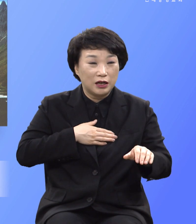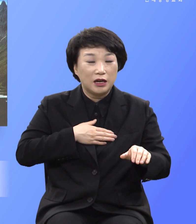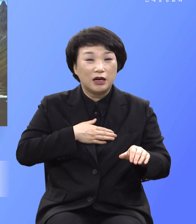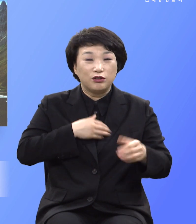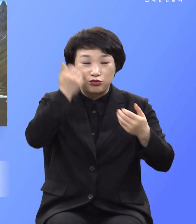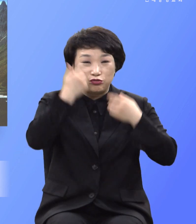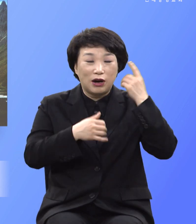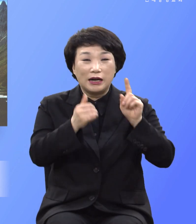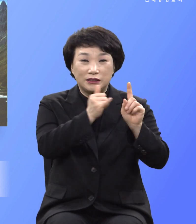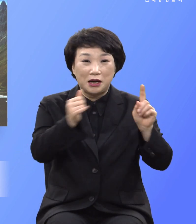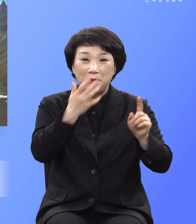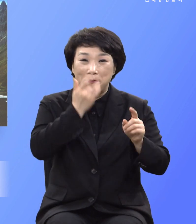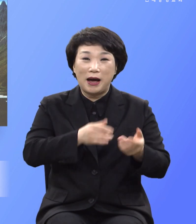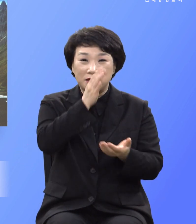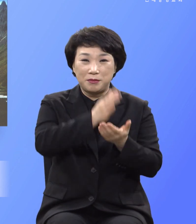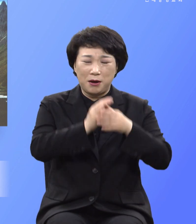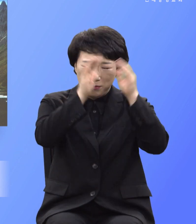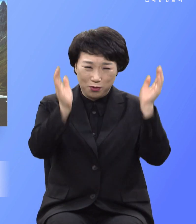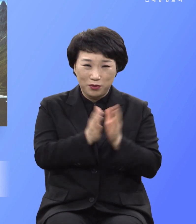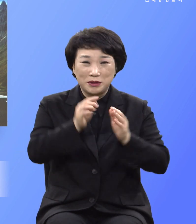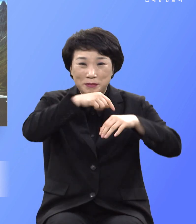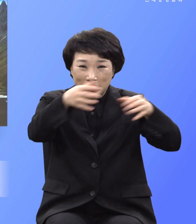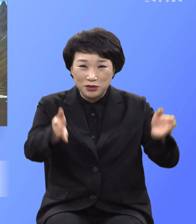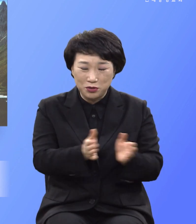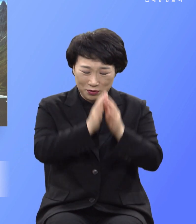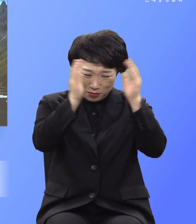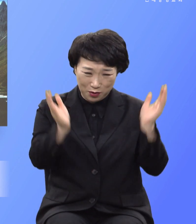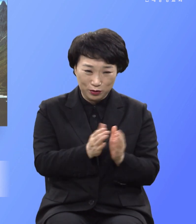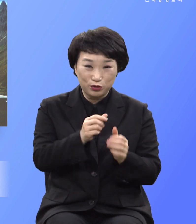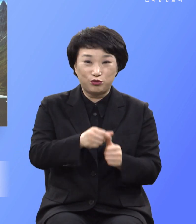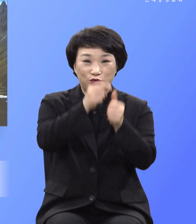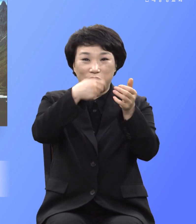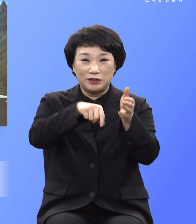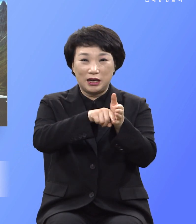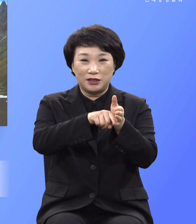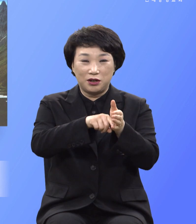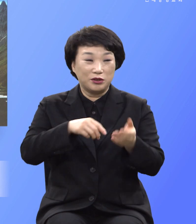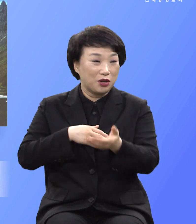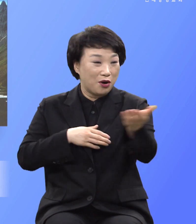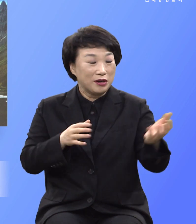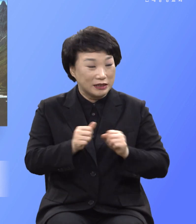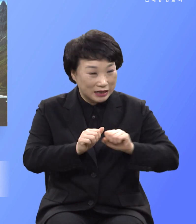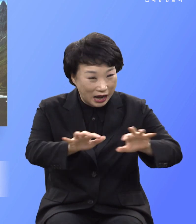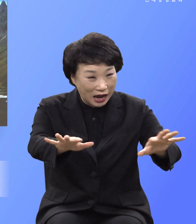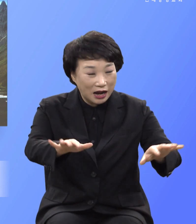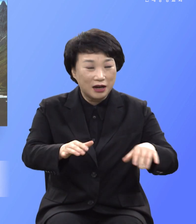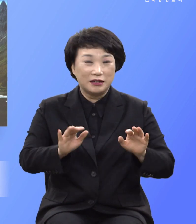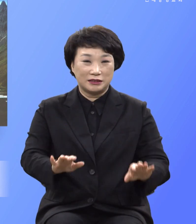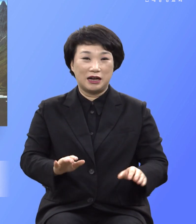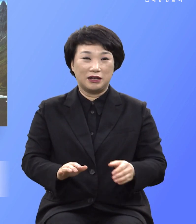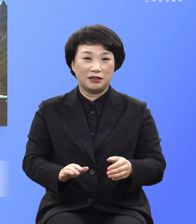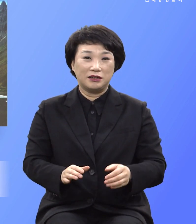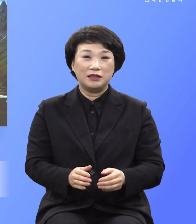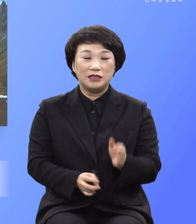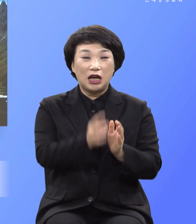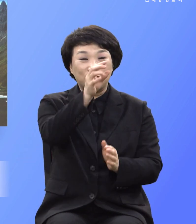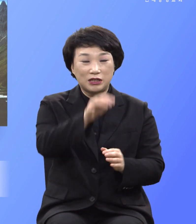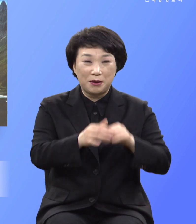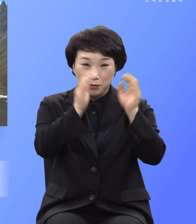빠짐없이 모든 족속을 다 살리기 위해서 너희는 가서 예루살렘과 유대와